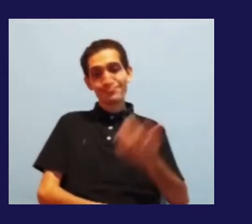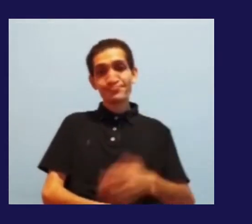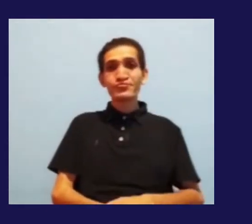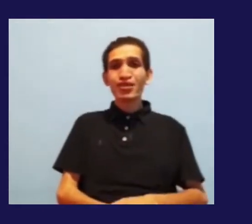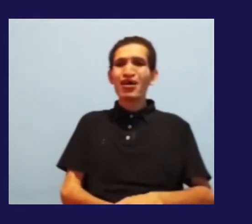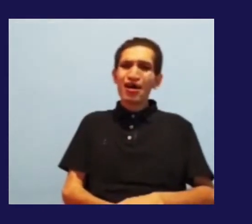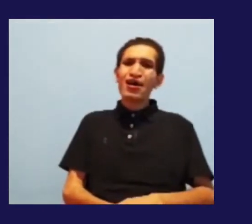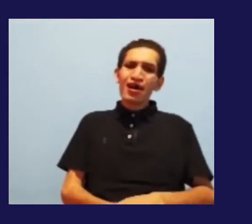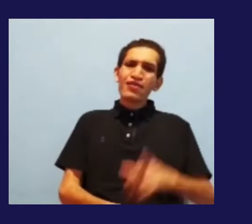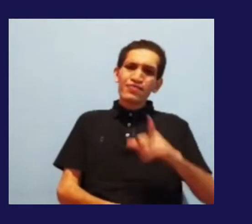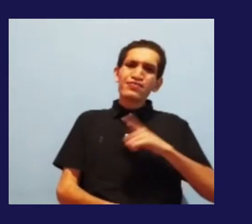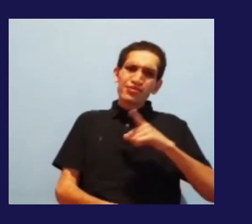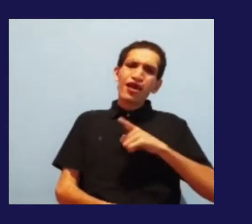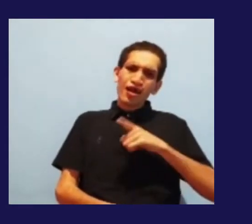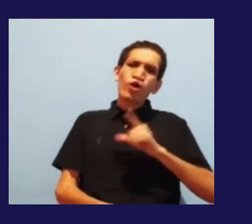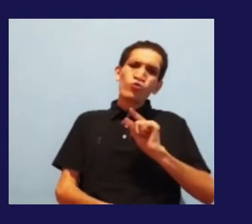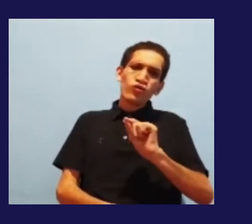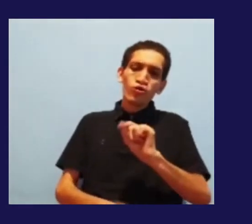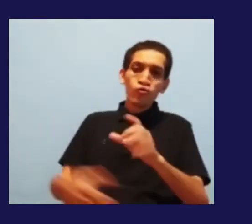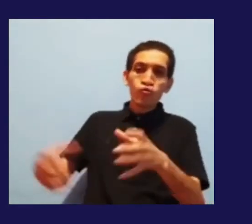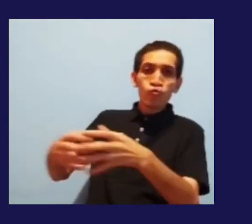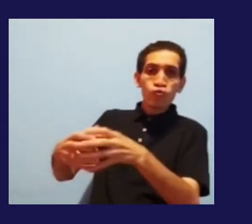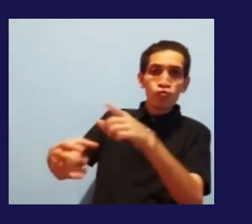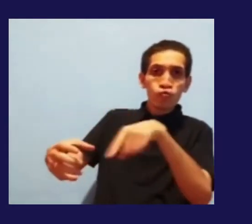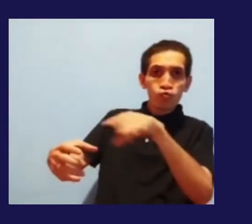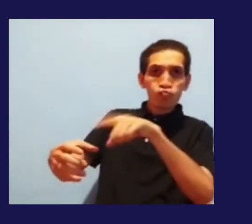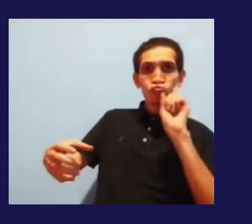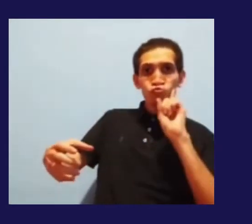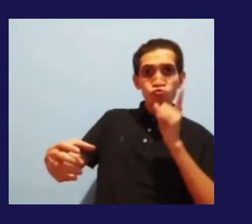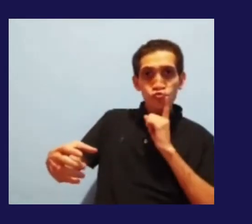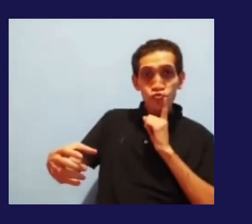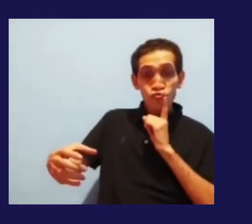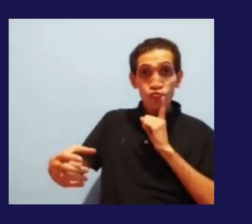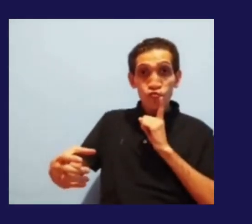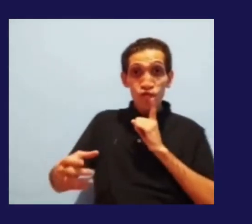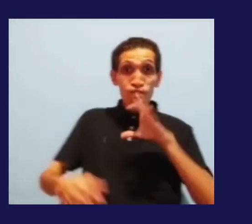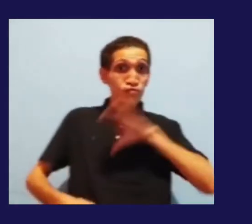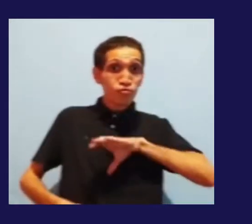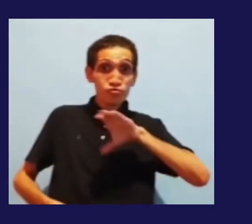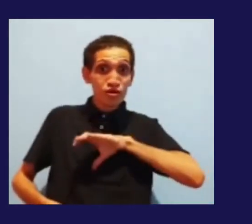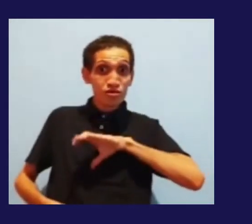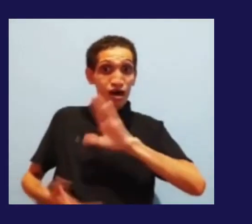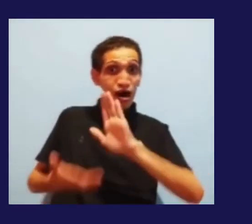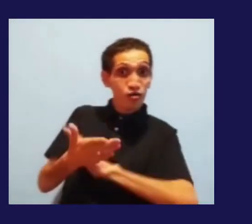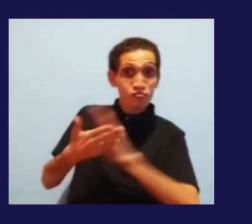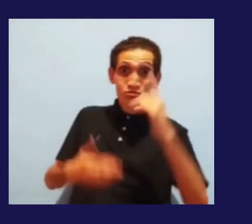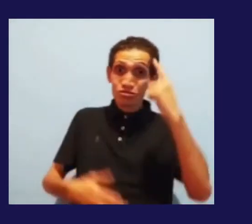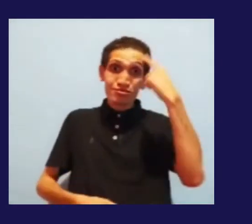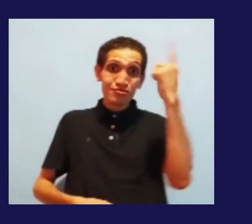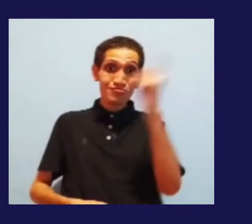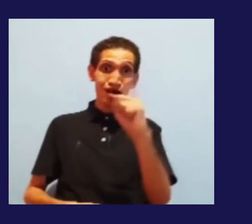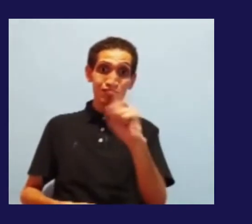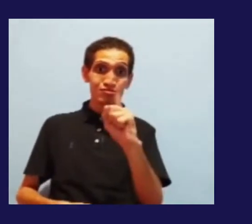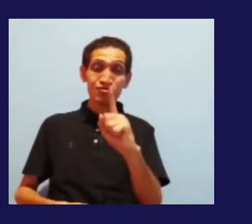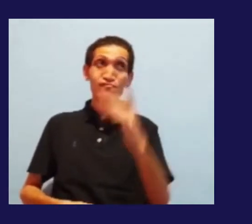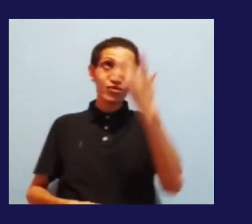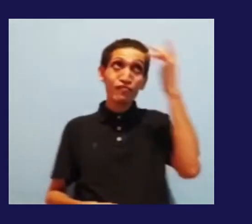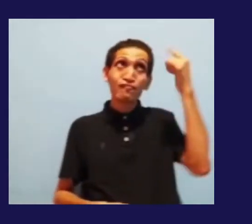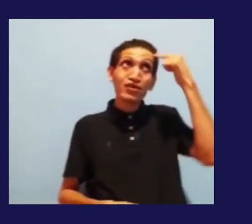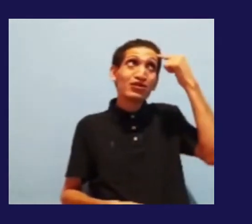surdo que não sabe a língua portuguesa. Então, não adianta a gente colocar a legenda, né? Para